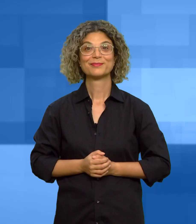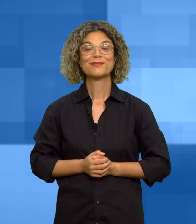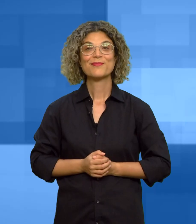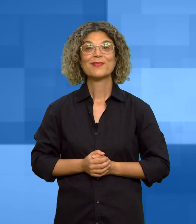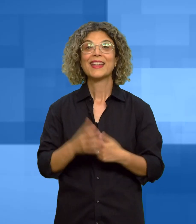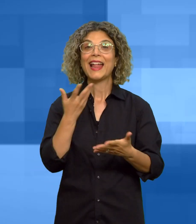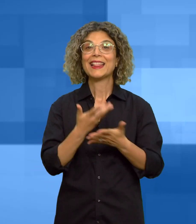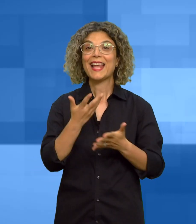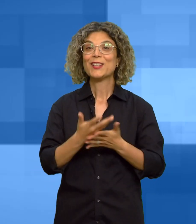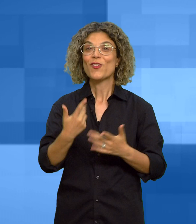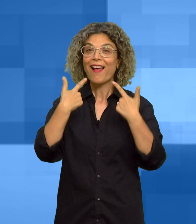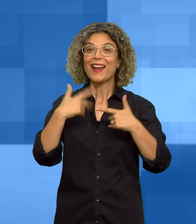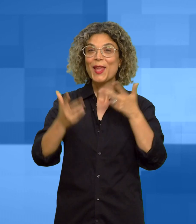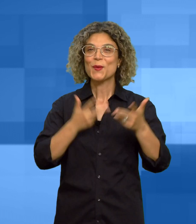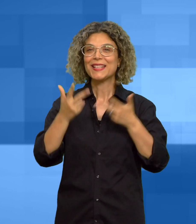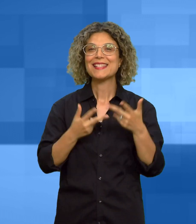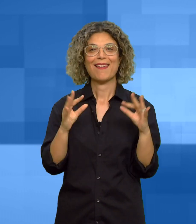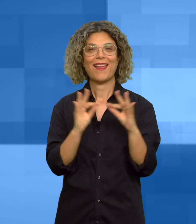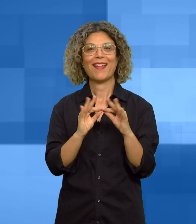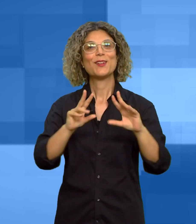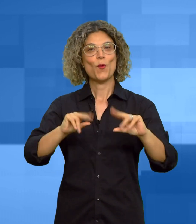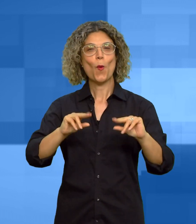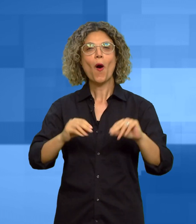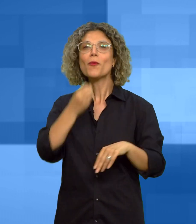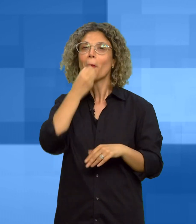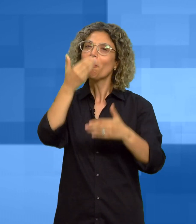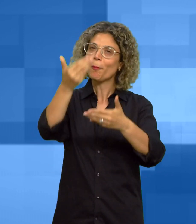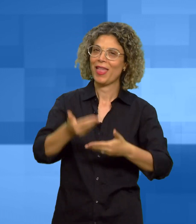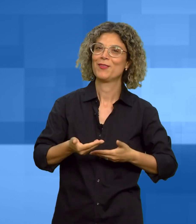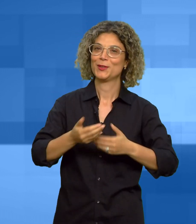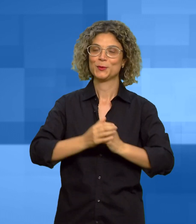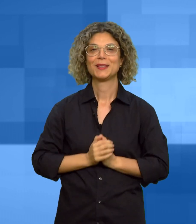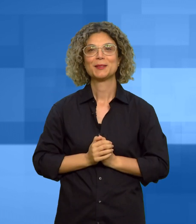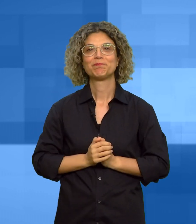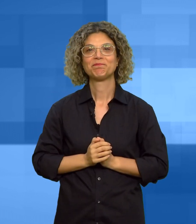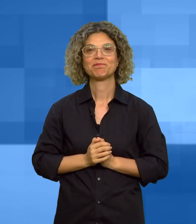Benvenuti a questa nuova edizione del telegiornale nella lingua dei segni.